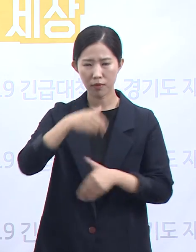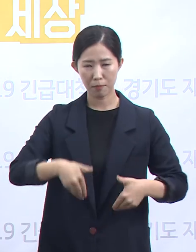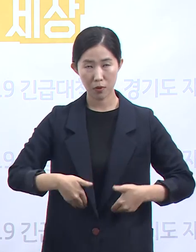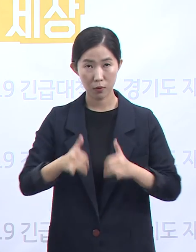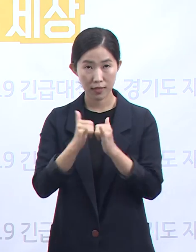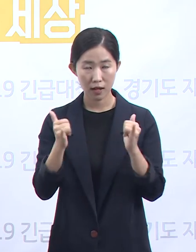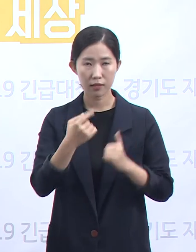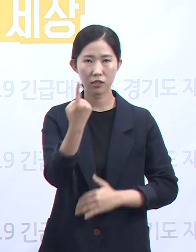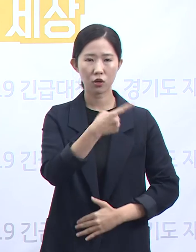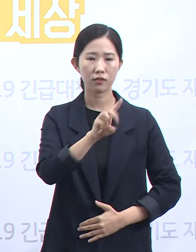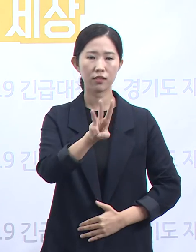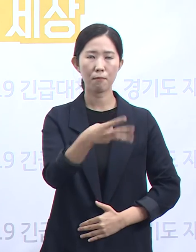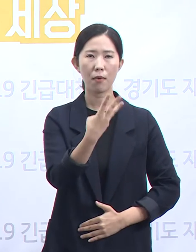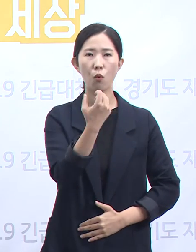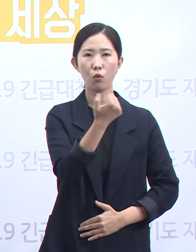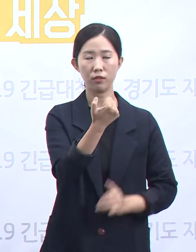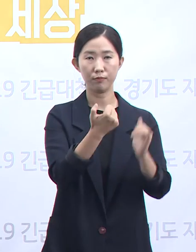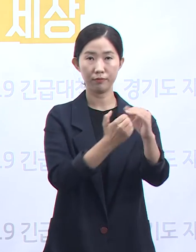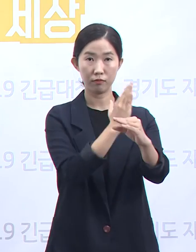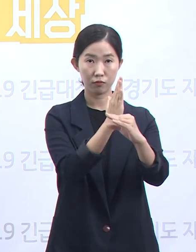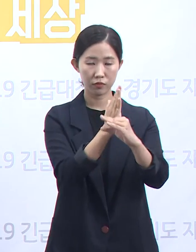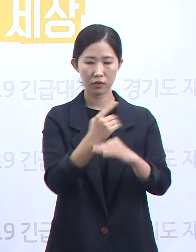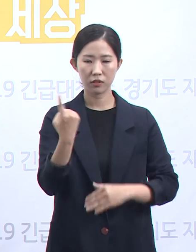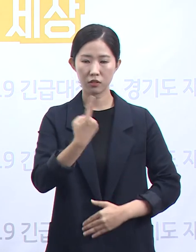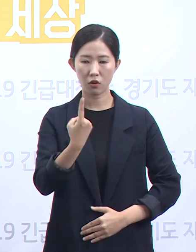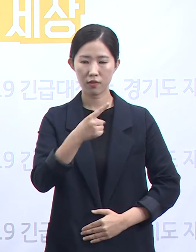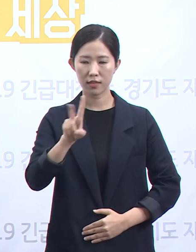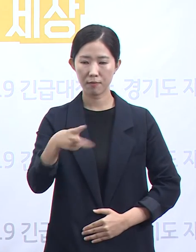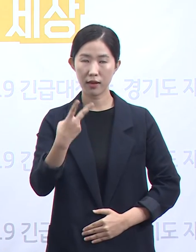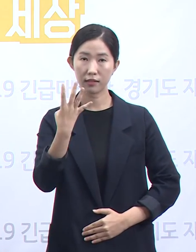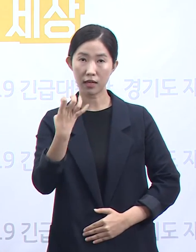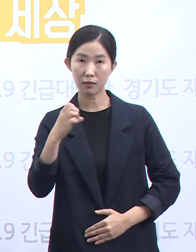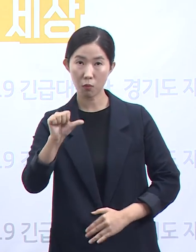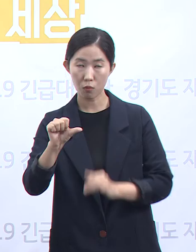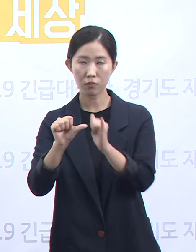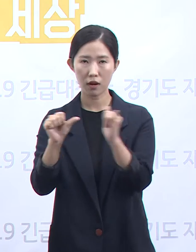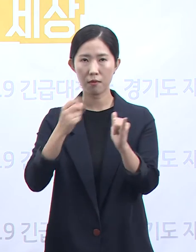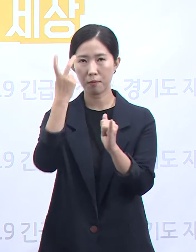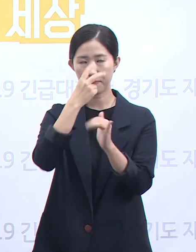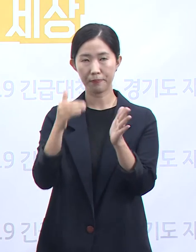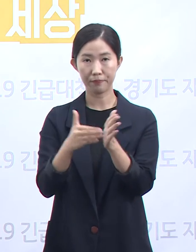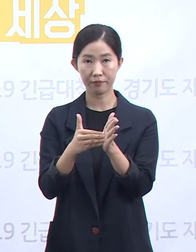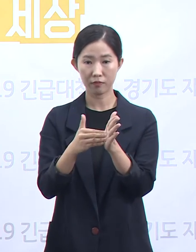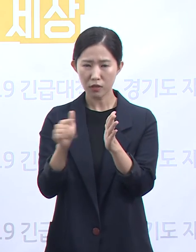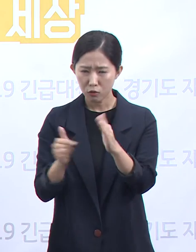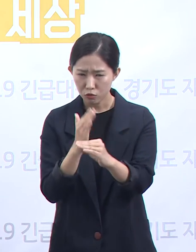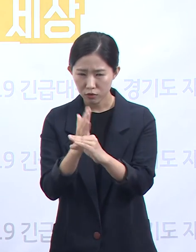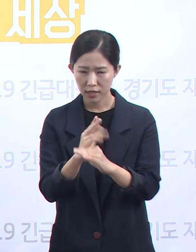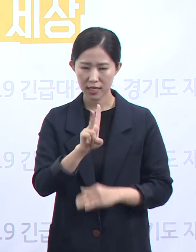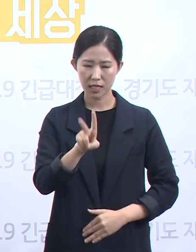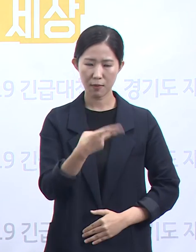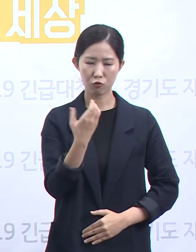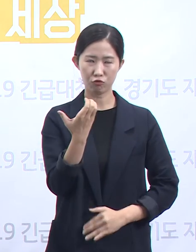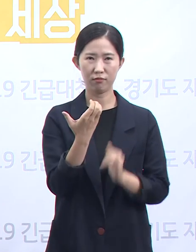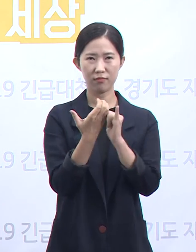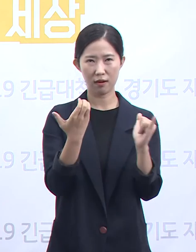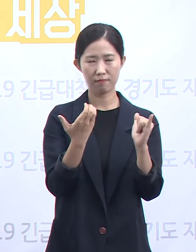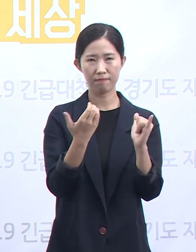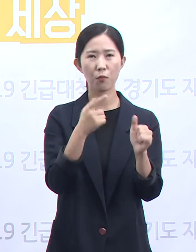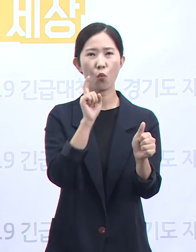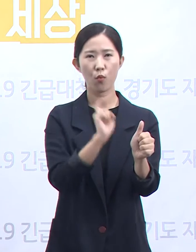1245명이 검사를 완료한 상태입니다. 그 중 290명이 양성 판정을 받아